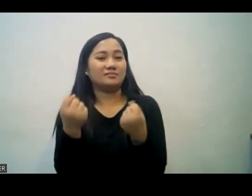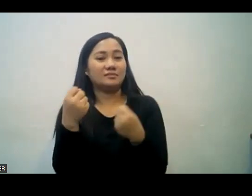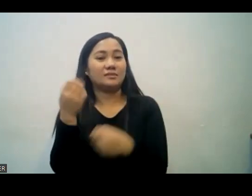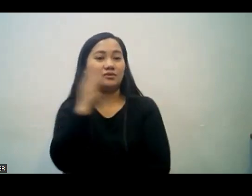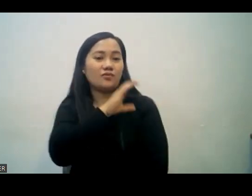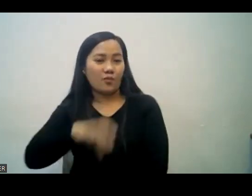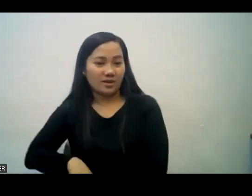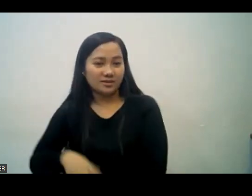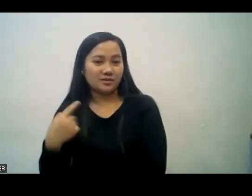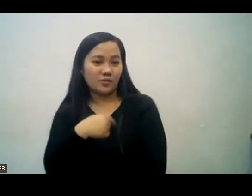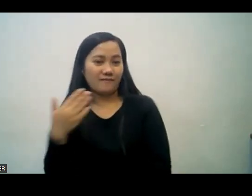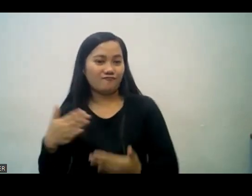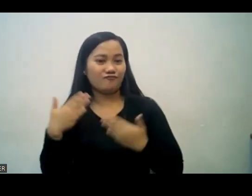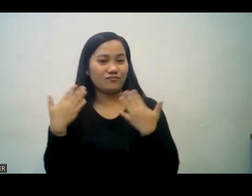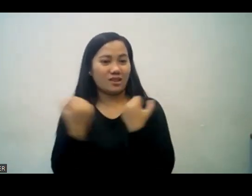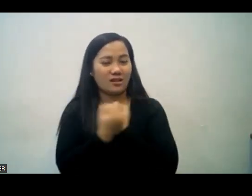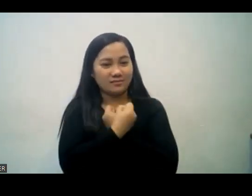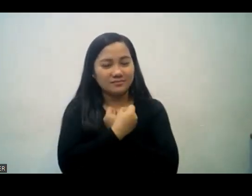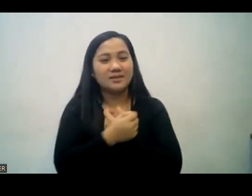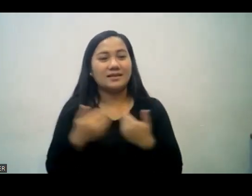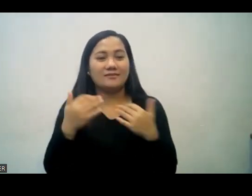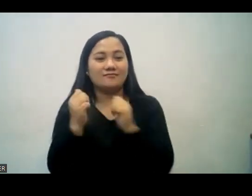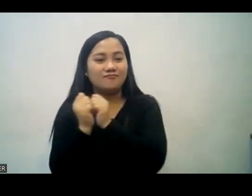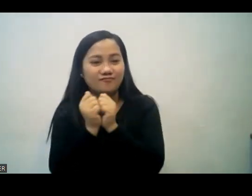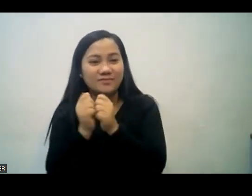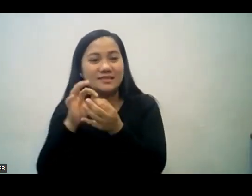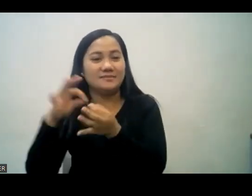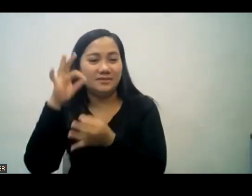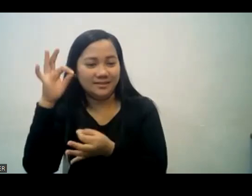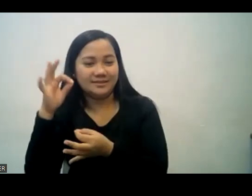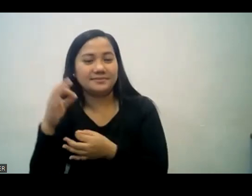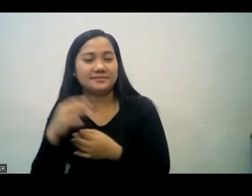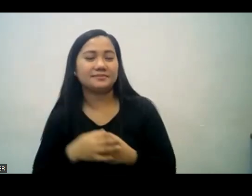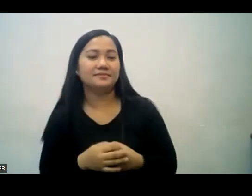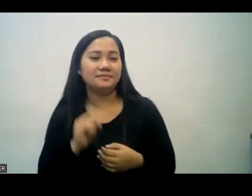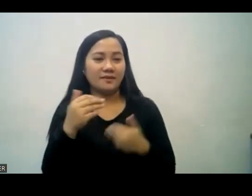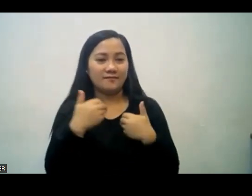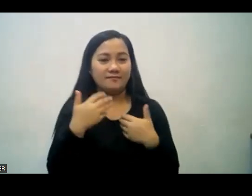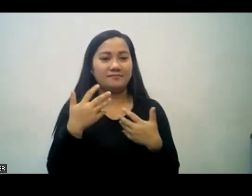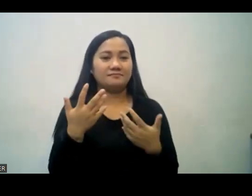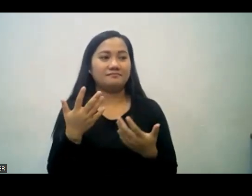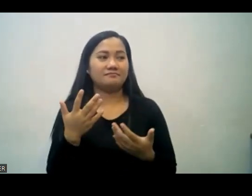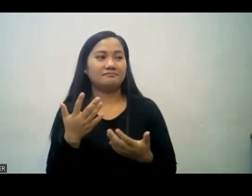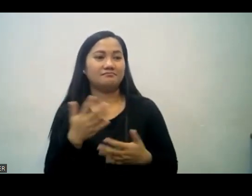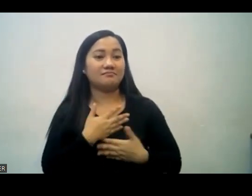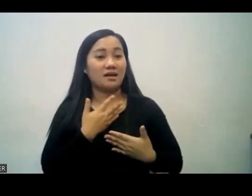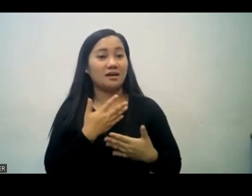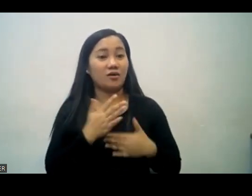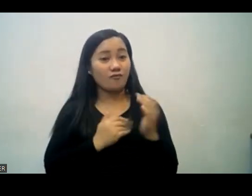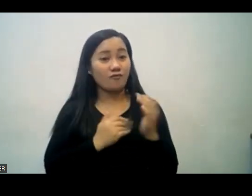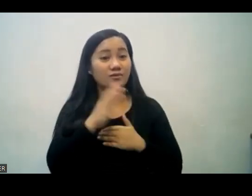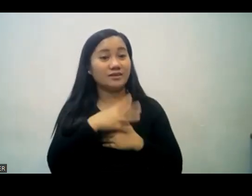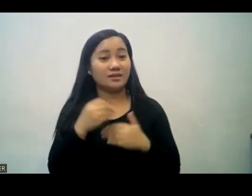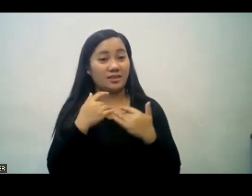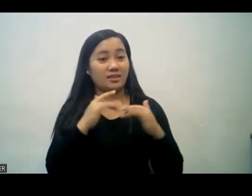kaaliwan ng pag-ibig, kung mayroong anumang pakikisama ng Espiritu, kung mayroong anumang pagkagiliw at habag. Here is another one.